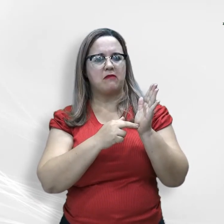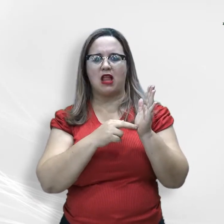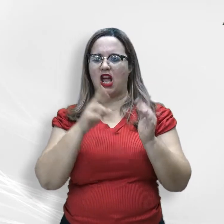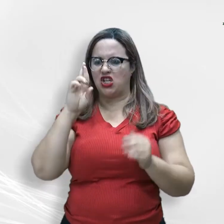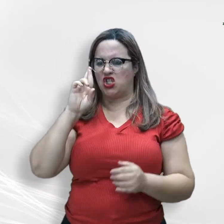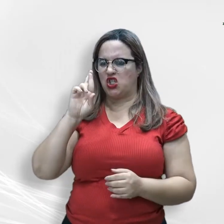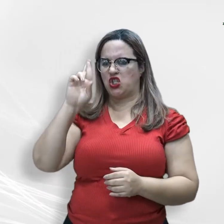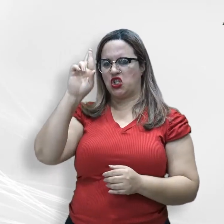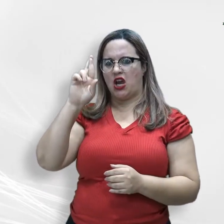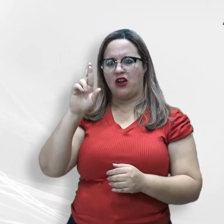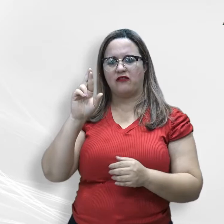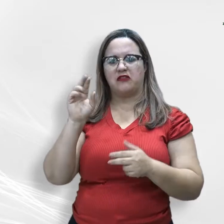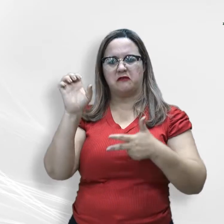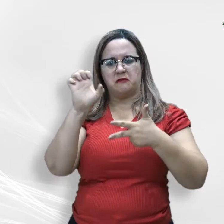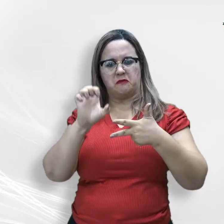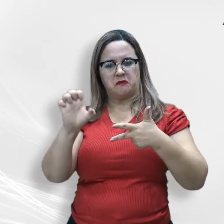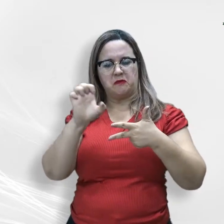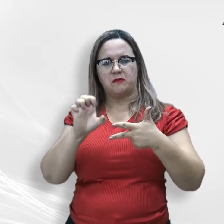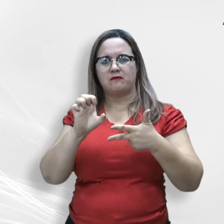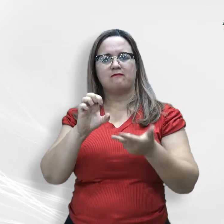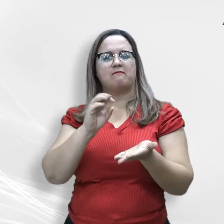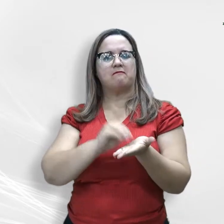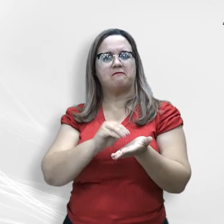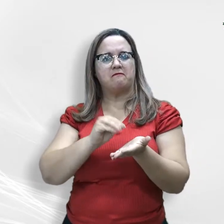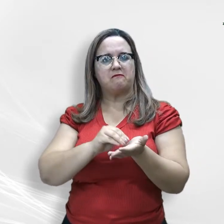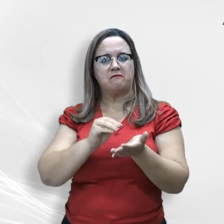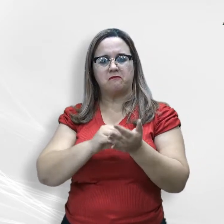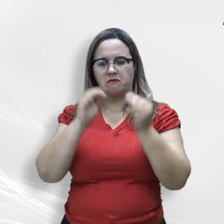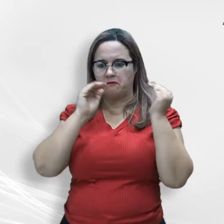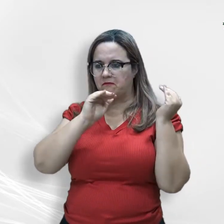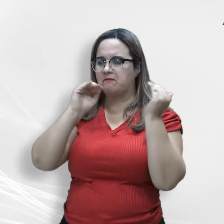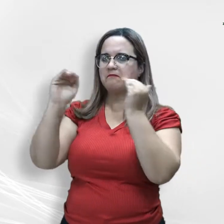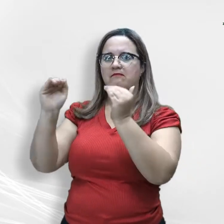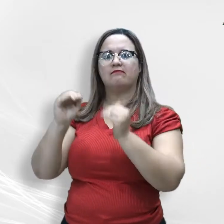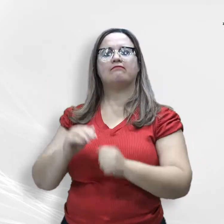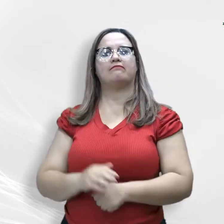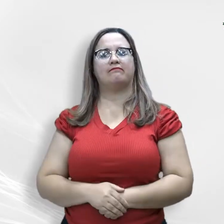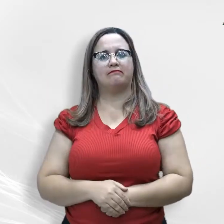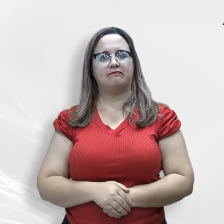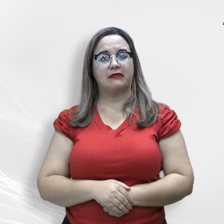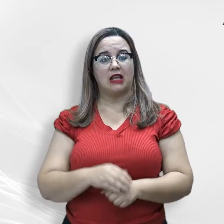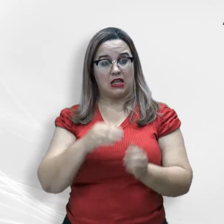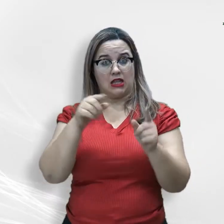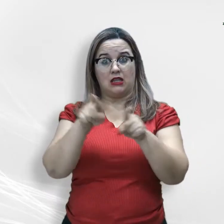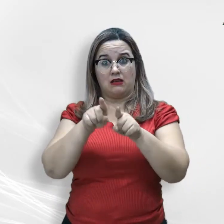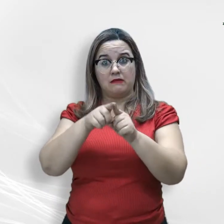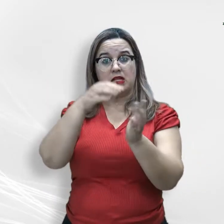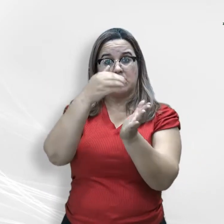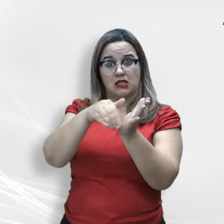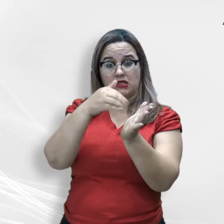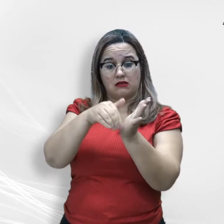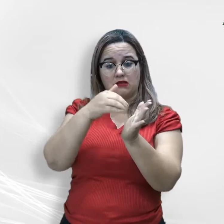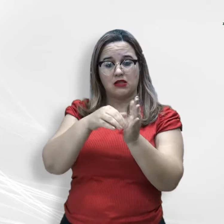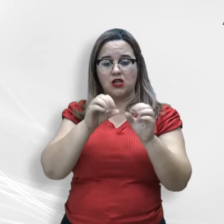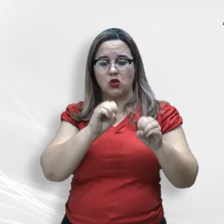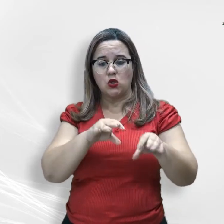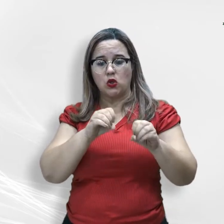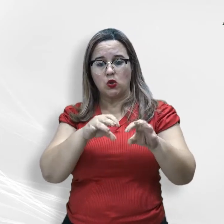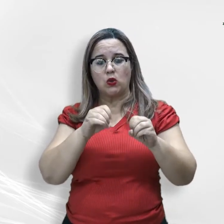chefe do Poder Executivo ou mesmo pela Secretaria de Estado de Educação, responsável pela formulação do calendário escolar e a